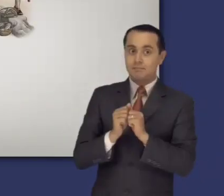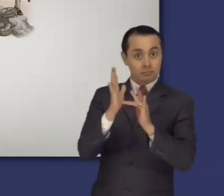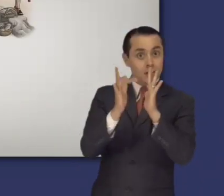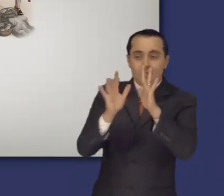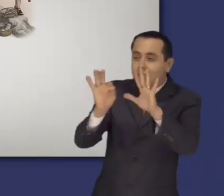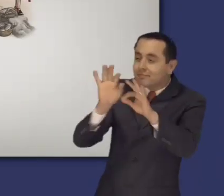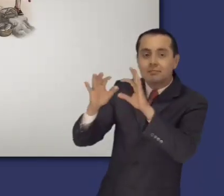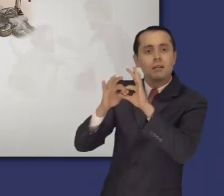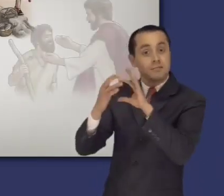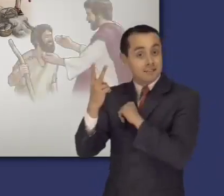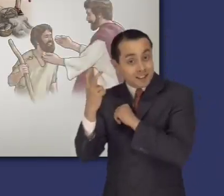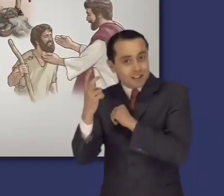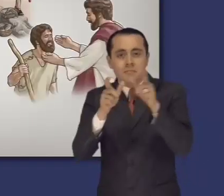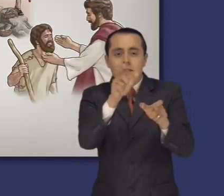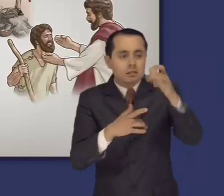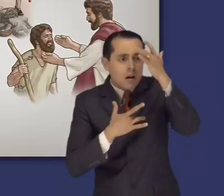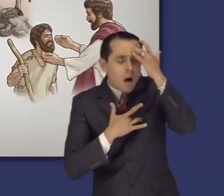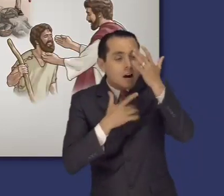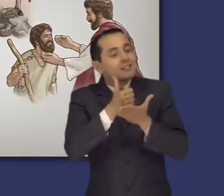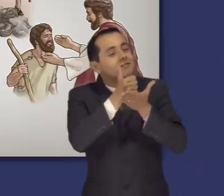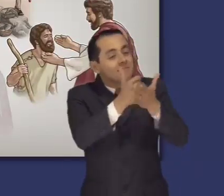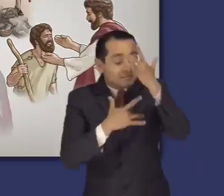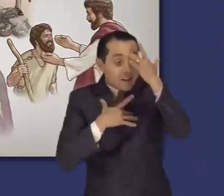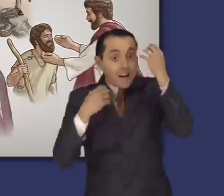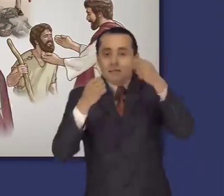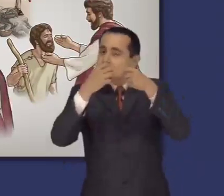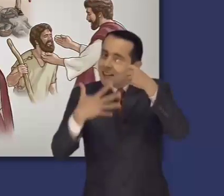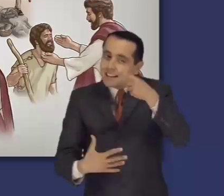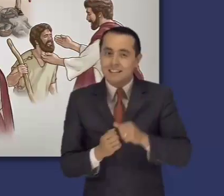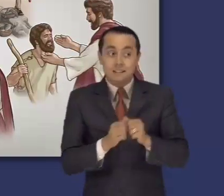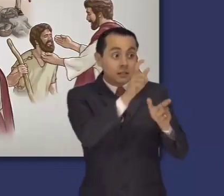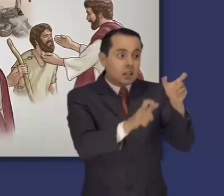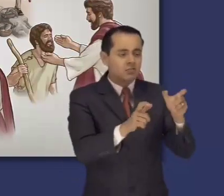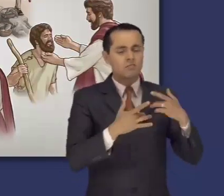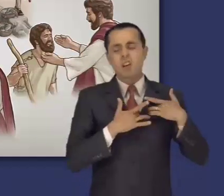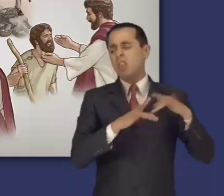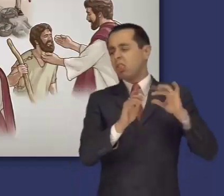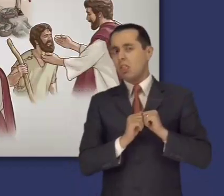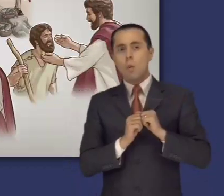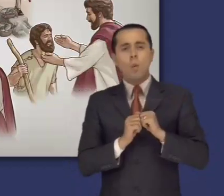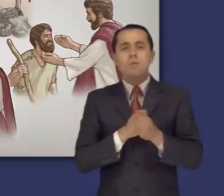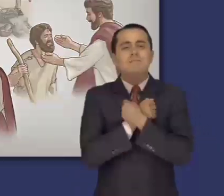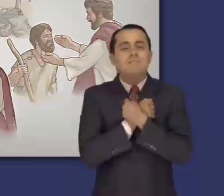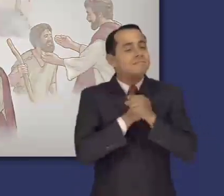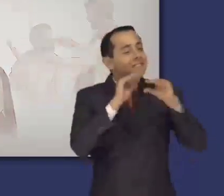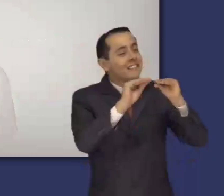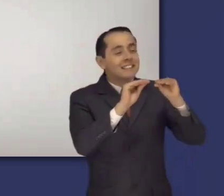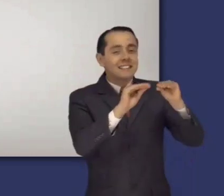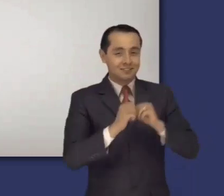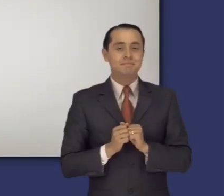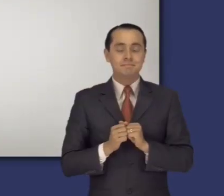Jesús escoge a sus apóstoles, se mencionan muchos de sus milagros y se ve el cariño y la preocupación que sentía por la gente.